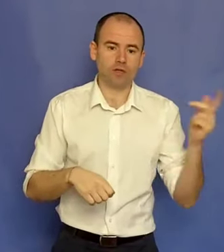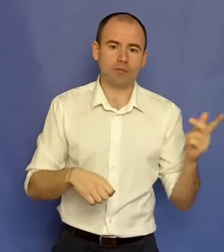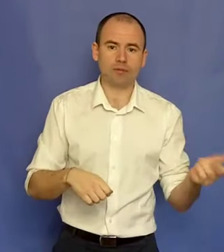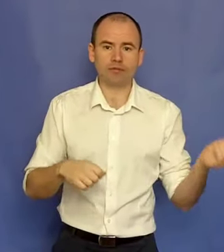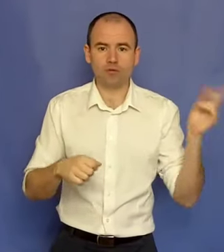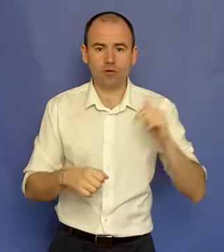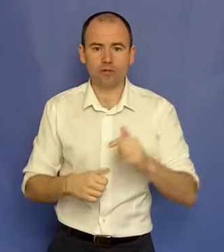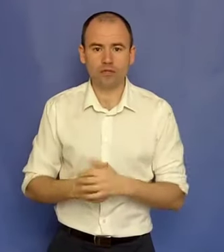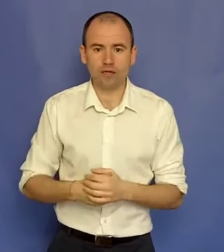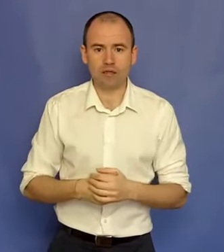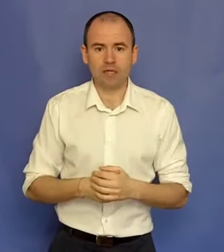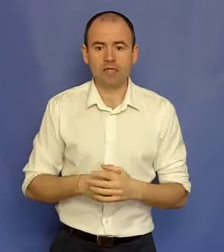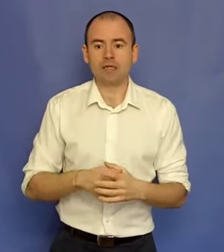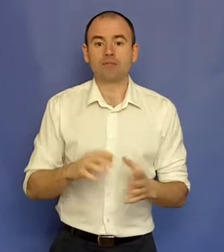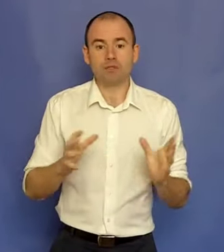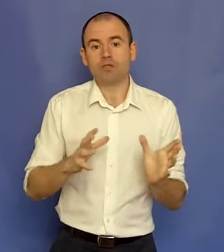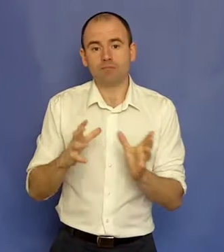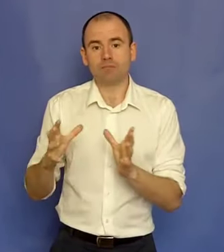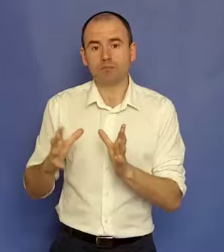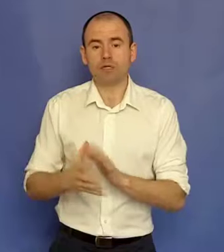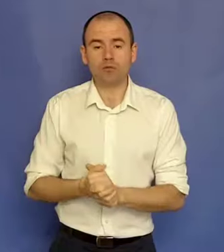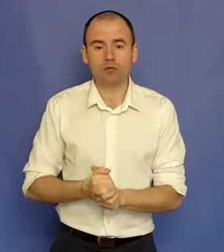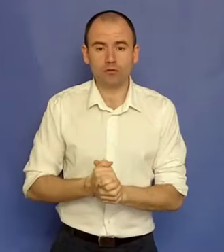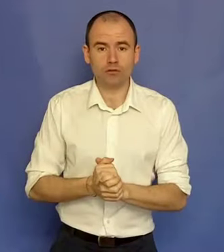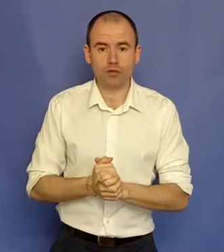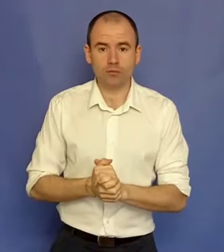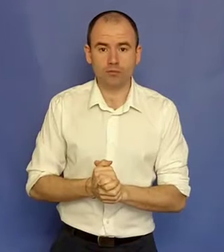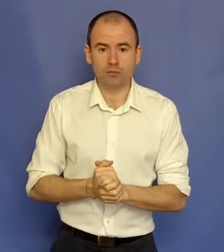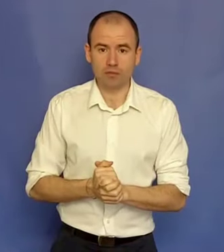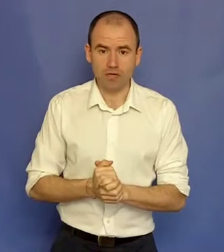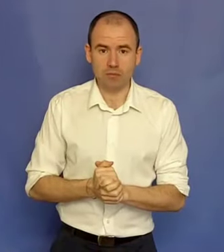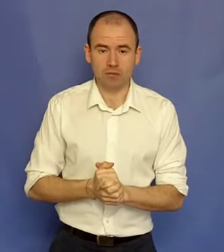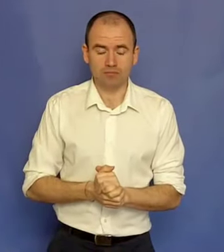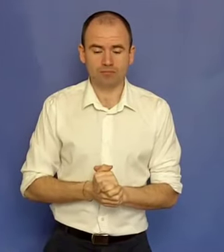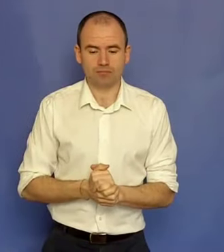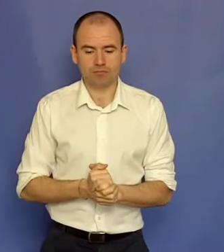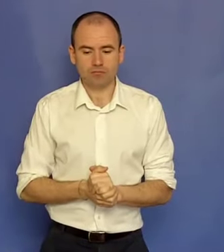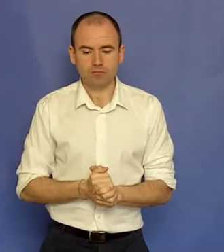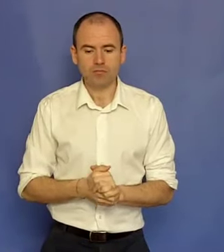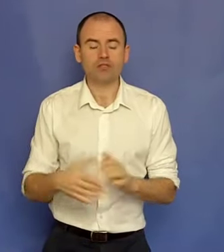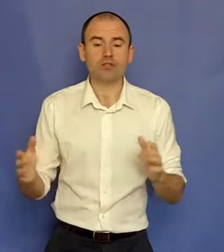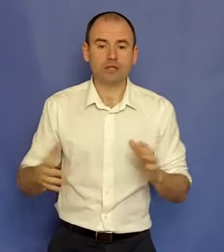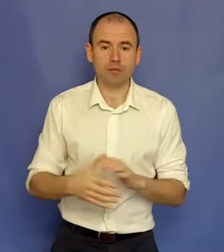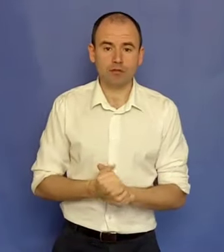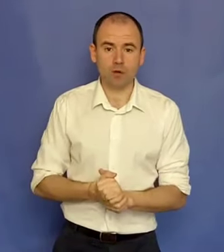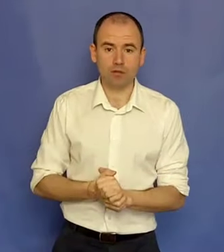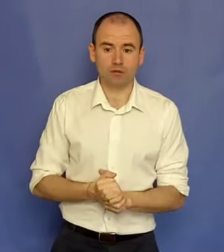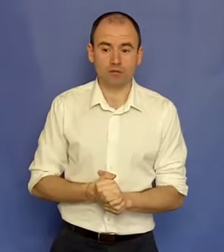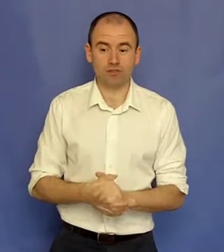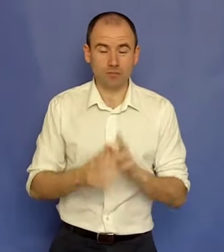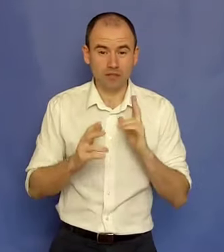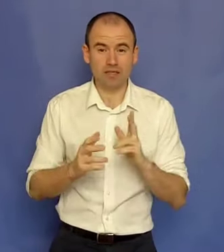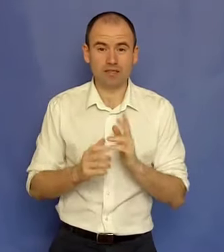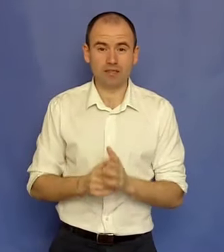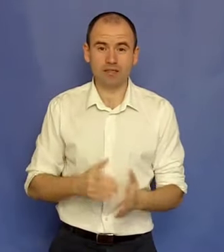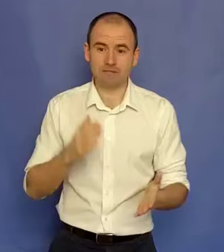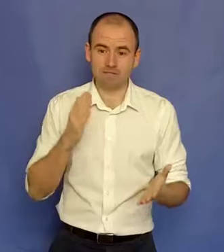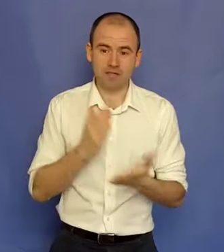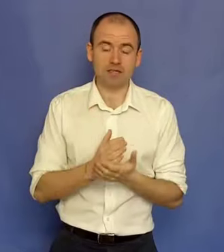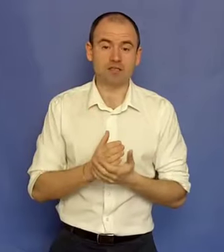ore la prânz, 2 ore seara. Și se adunau 20 de ore pe săptămână minim. Și rest eram la școală. Și timp de 3 ani de zile, în fiecare